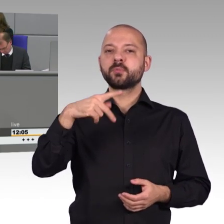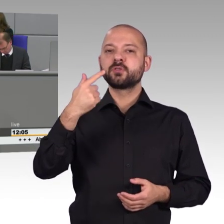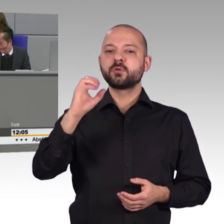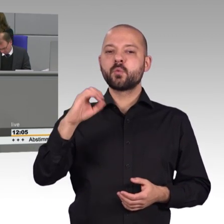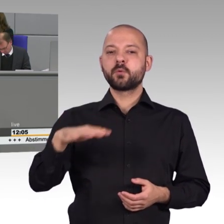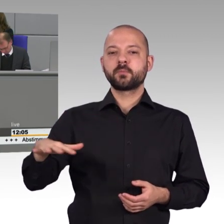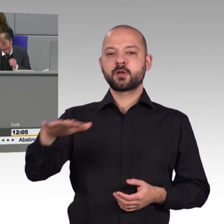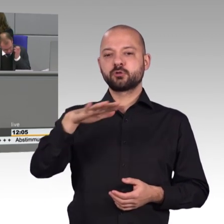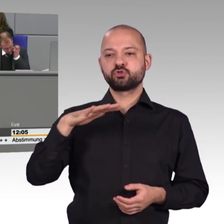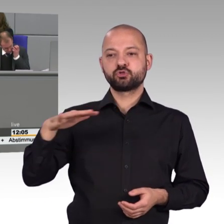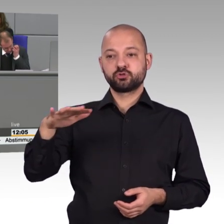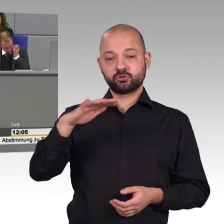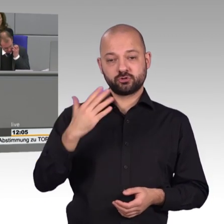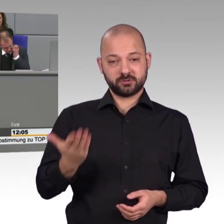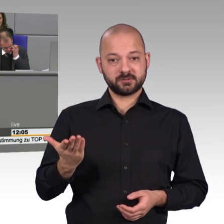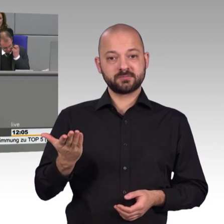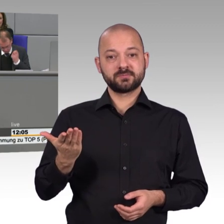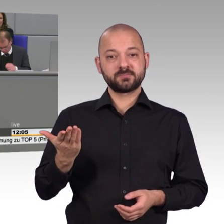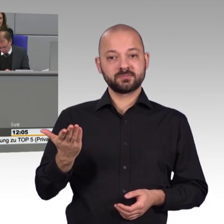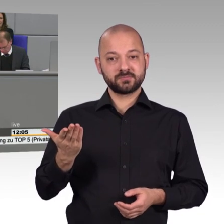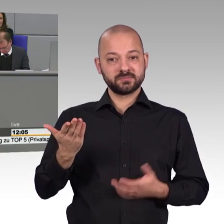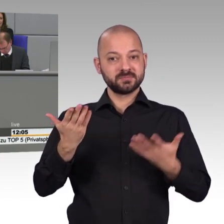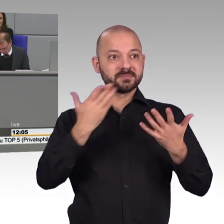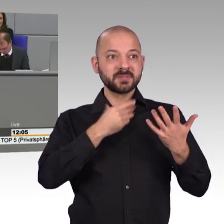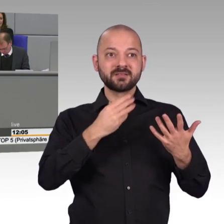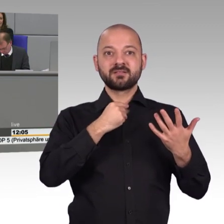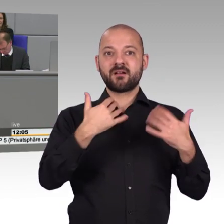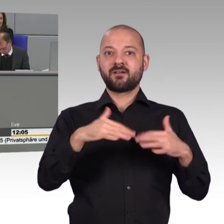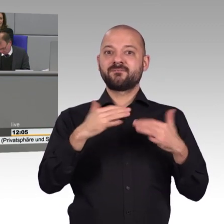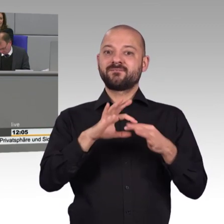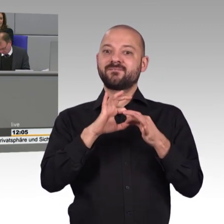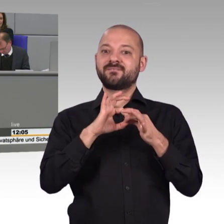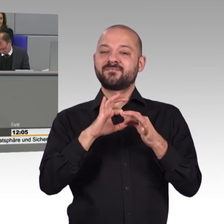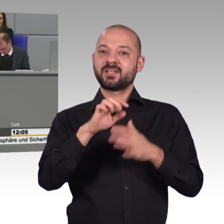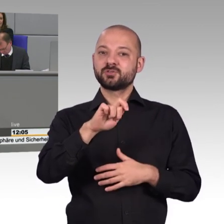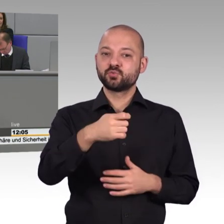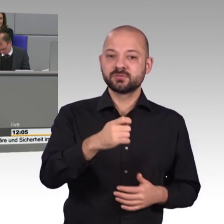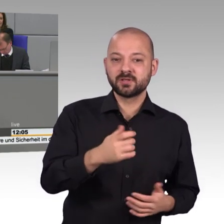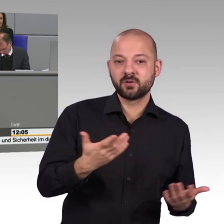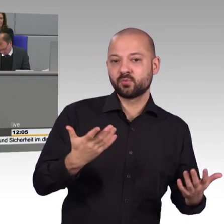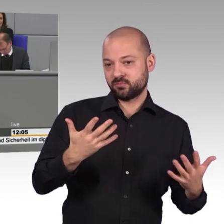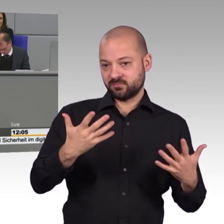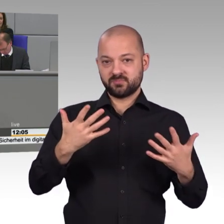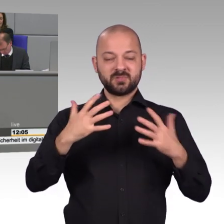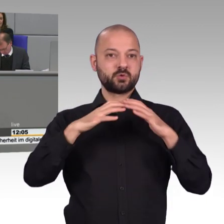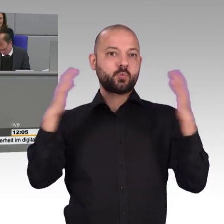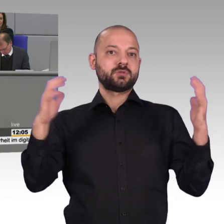Darüber hinaus sind wir eine weltweit führende Industrienation. Deutsche Technologie ist begehrt